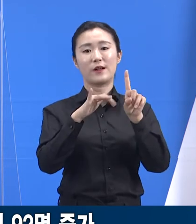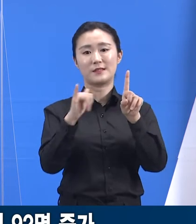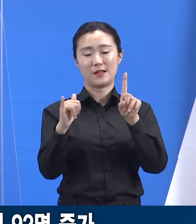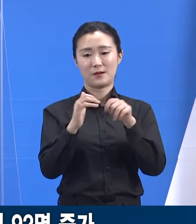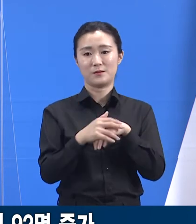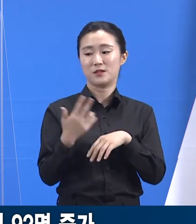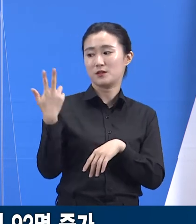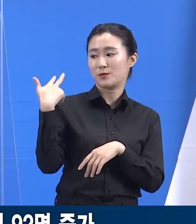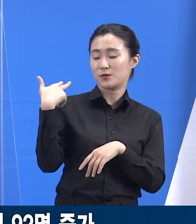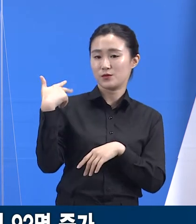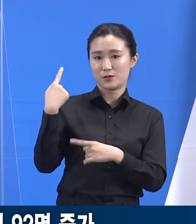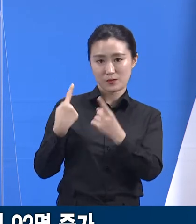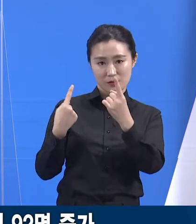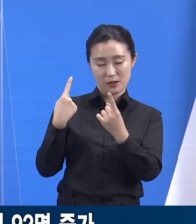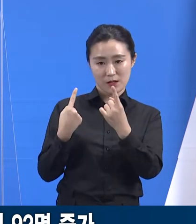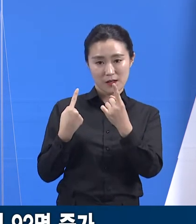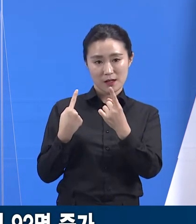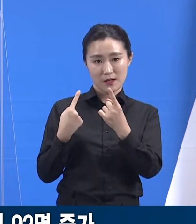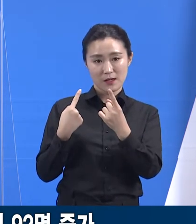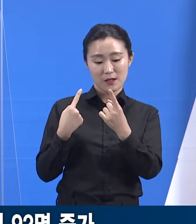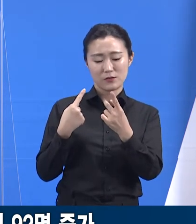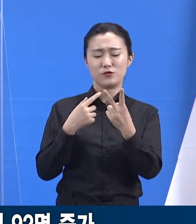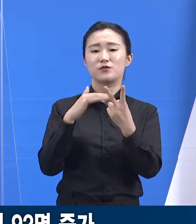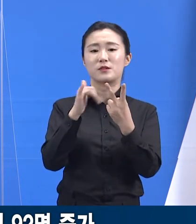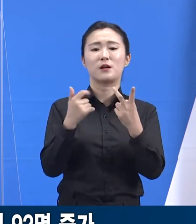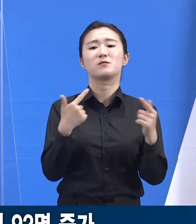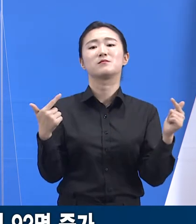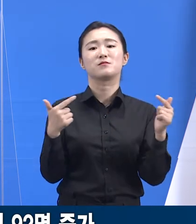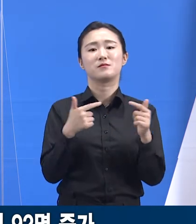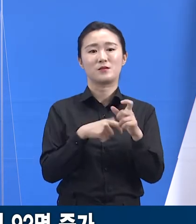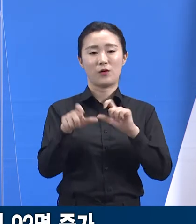2명 증가했습니다.